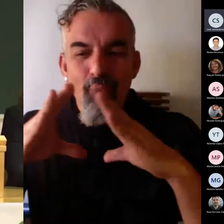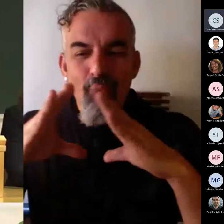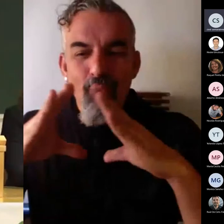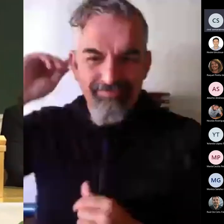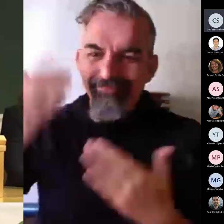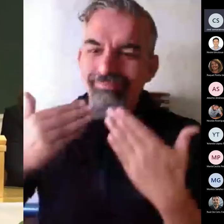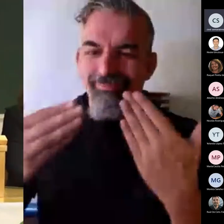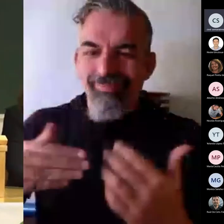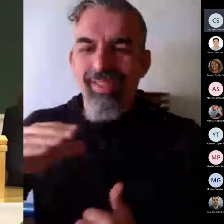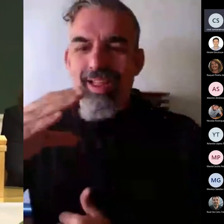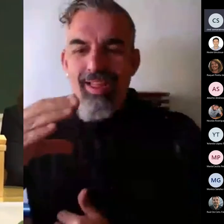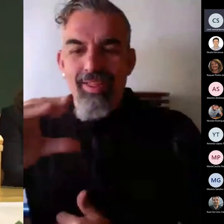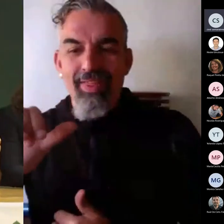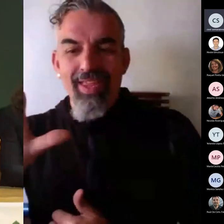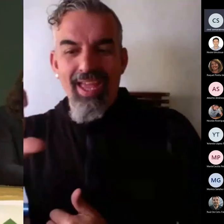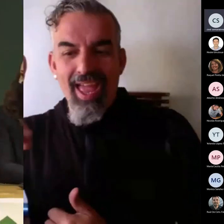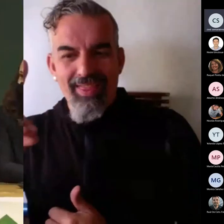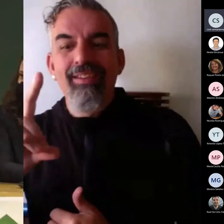FIEP por la invitación.